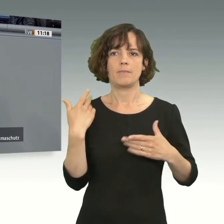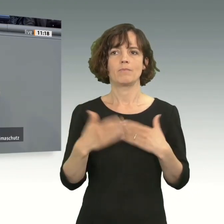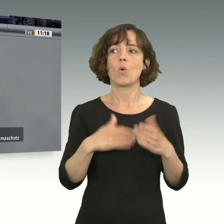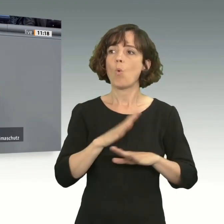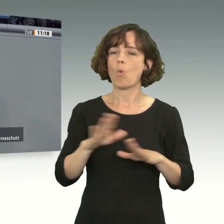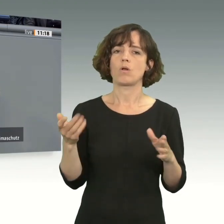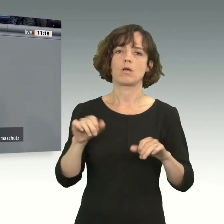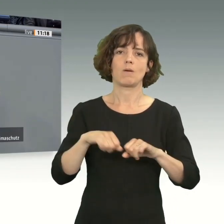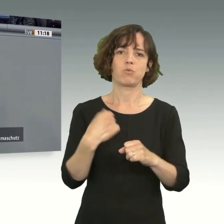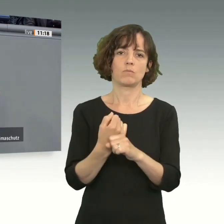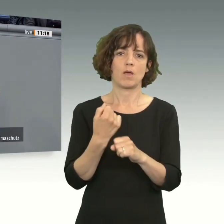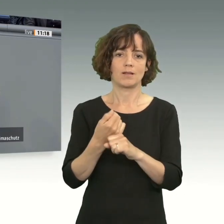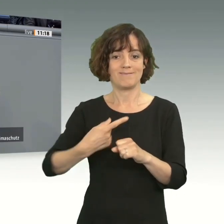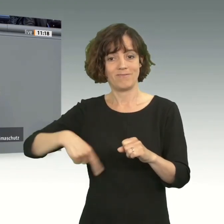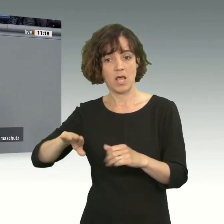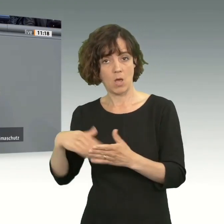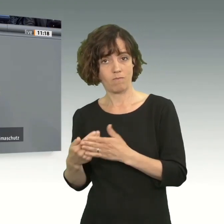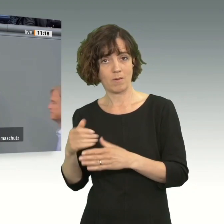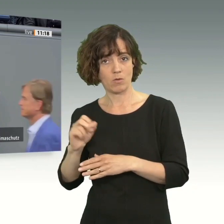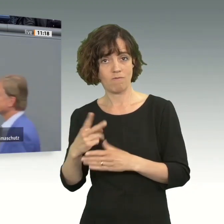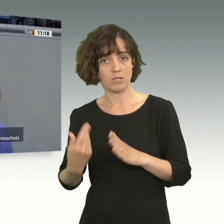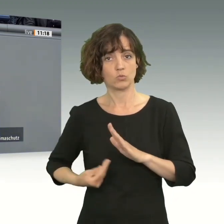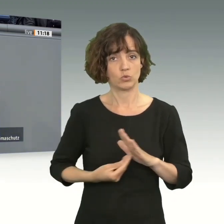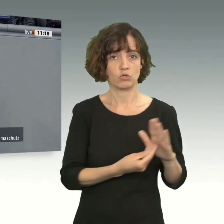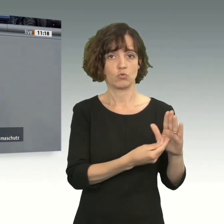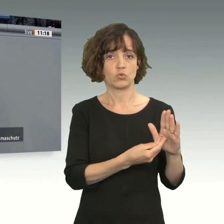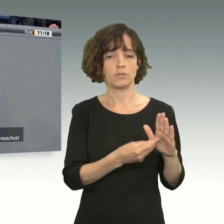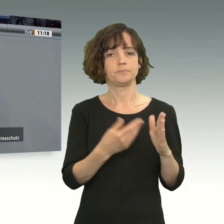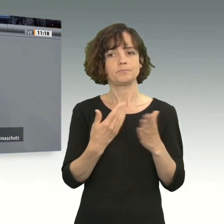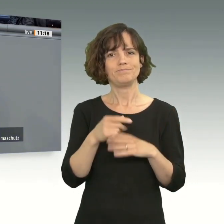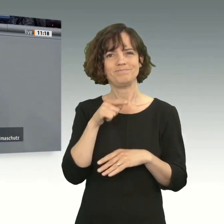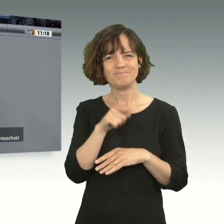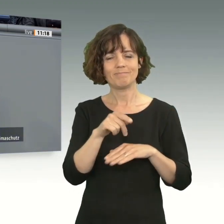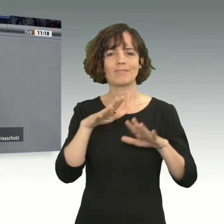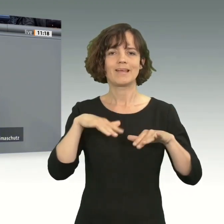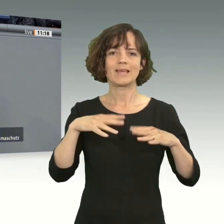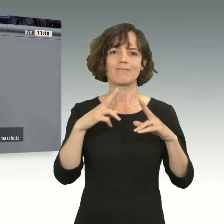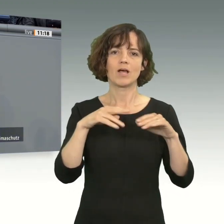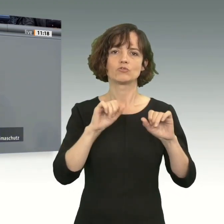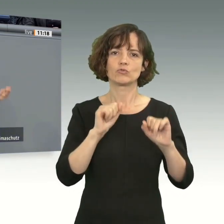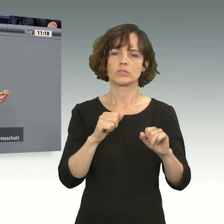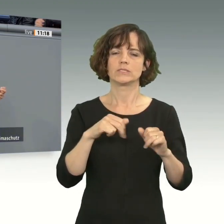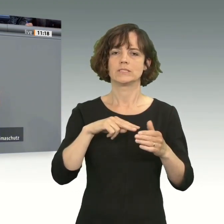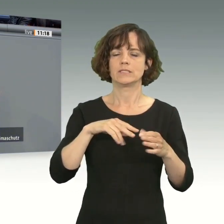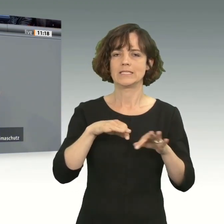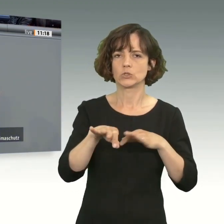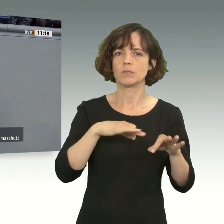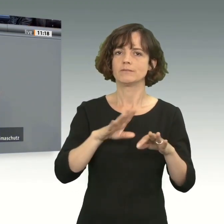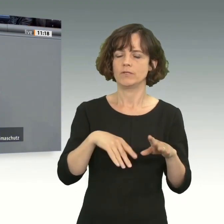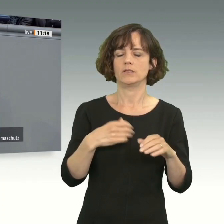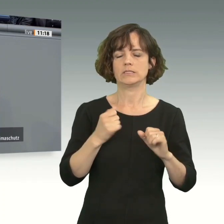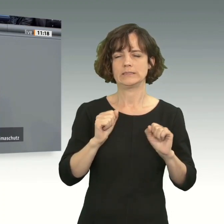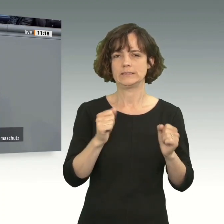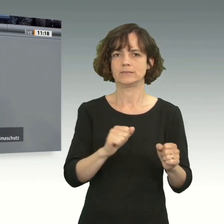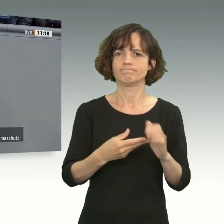zerstören. Unsere Aufgabe in der EU ist, ihn dabei zu unterstützen. Unter diesem Regenwaldschutzinstrument arbeiten wir, das ihn unterstützt,